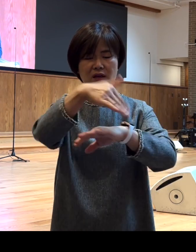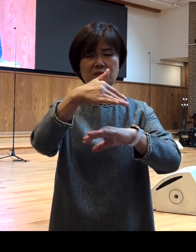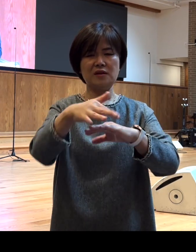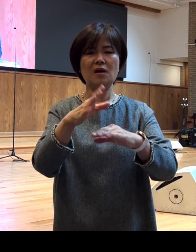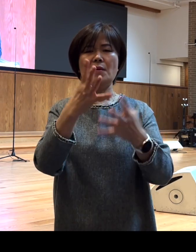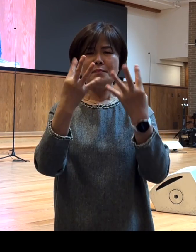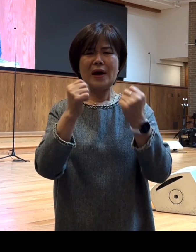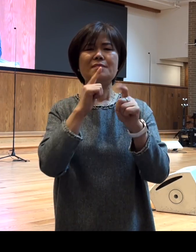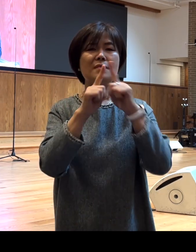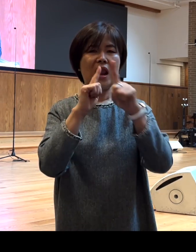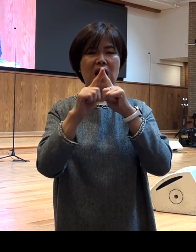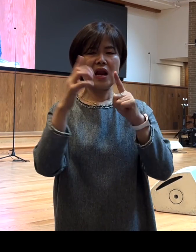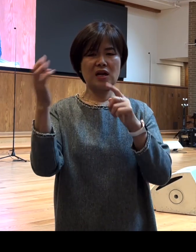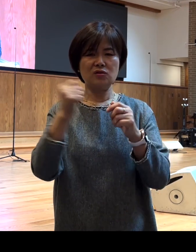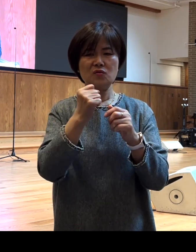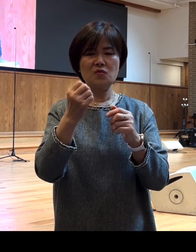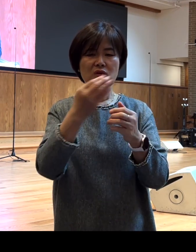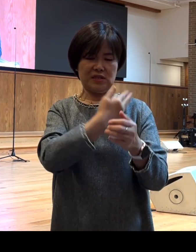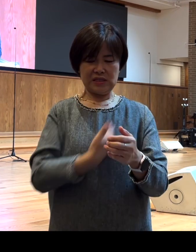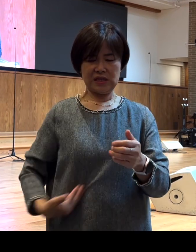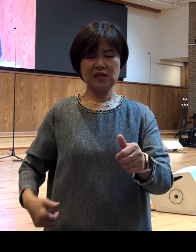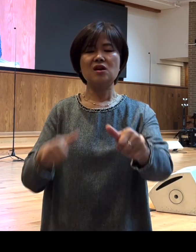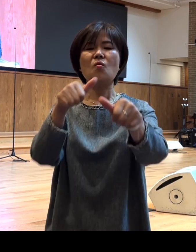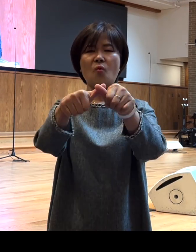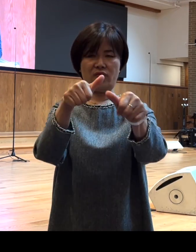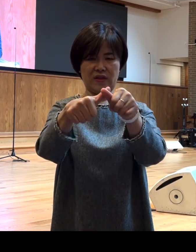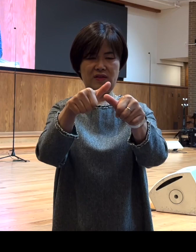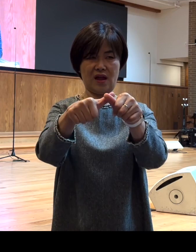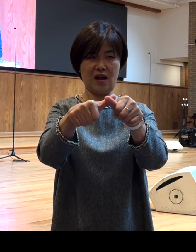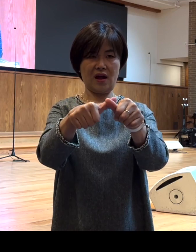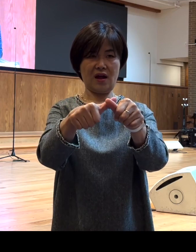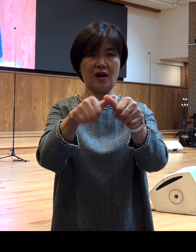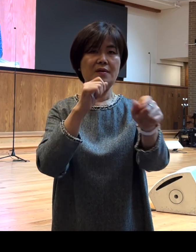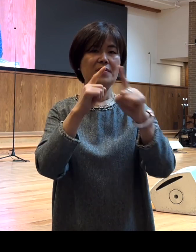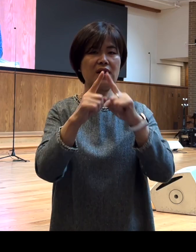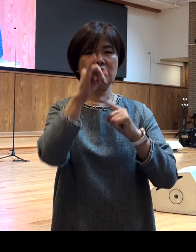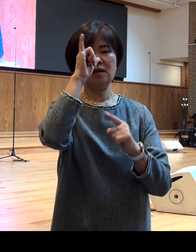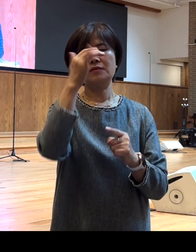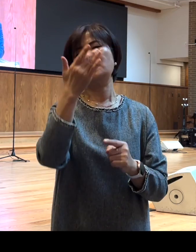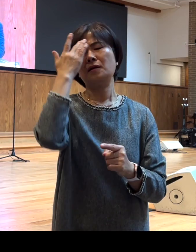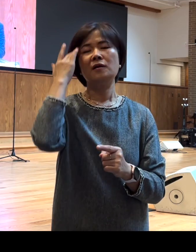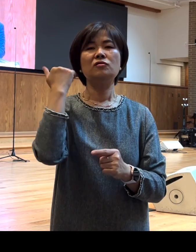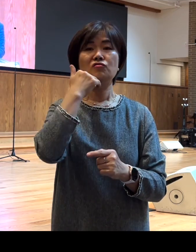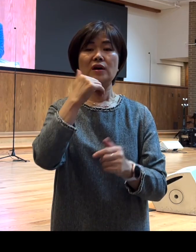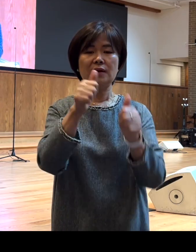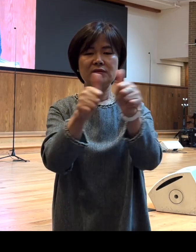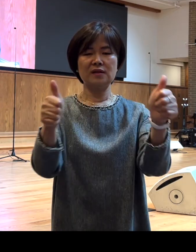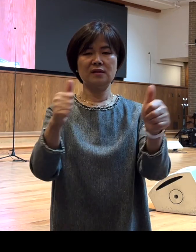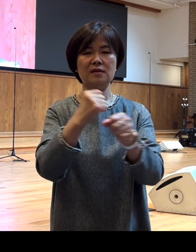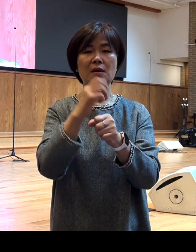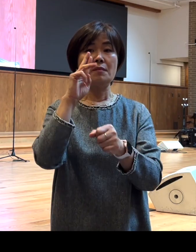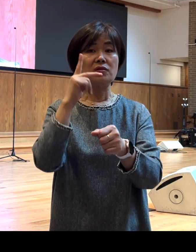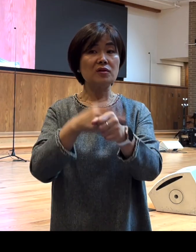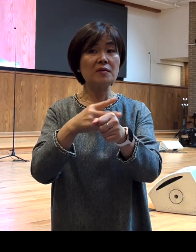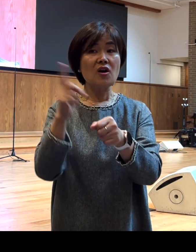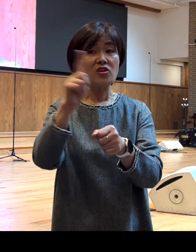제자들을 권했다 이렇게 이야기를 하고 있습니다 그럼 누가는 사실 바울이 어떤 말로 권했는지